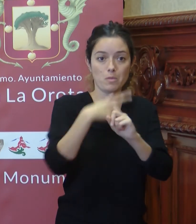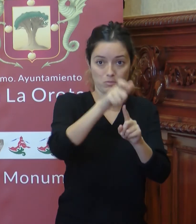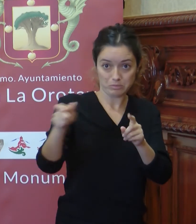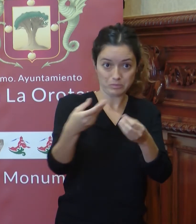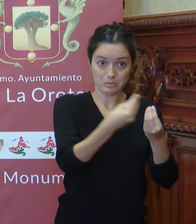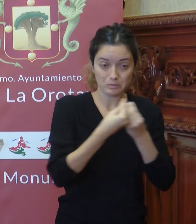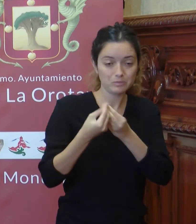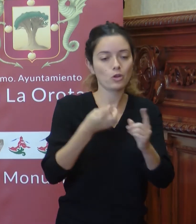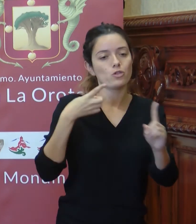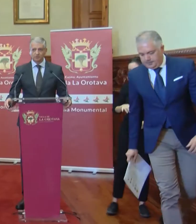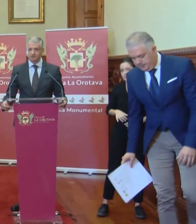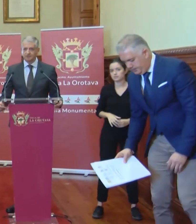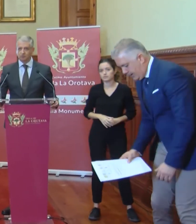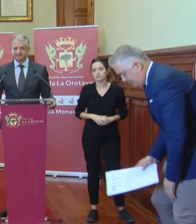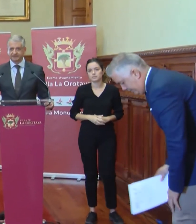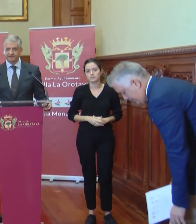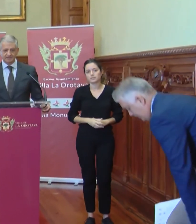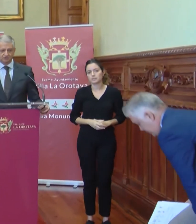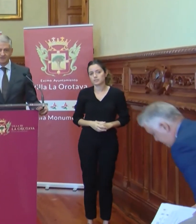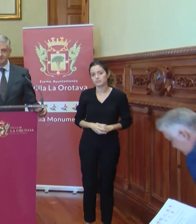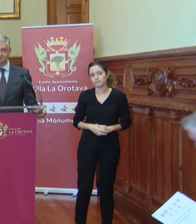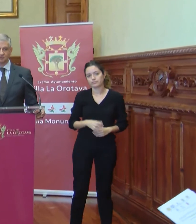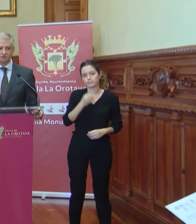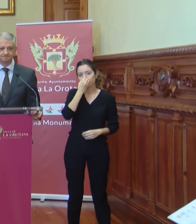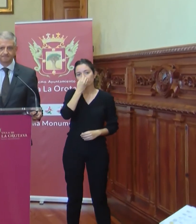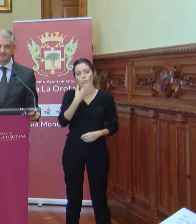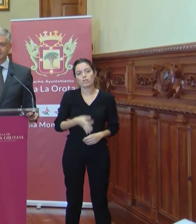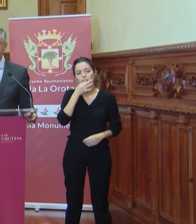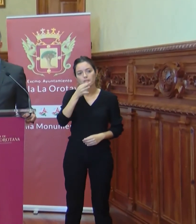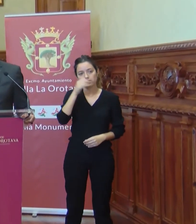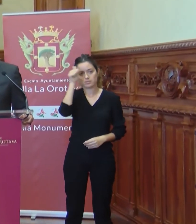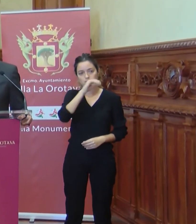objetivo. Muchísimas gracias. Bueno, buenas tardes a todas, a todos.